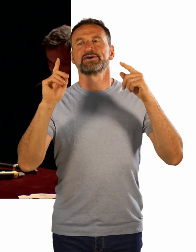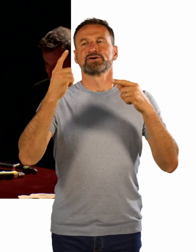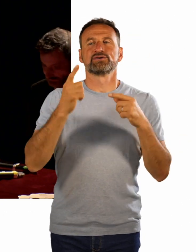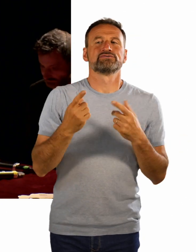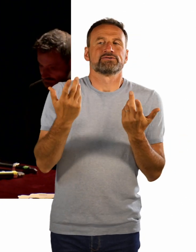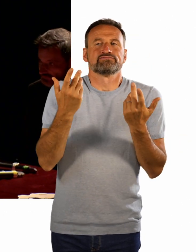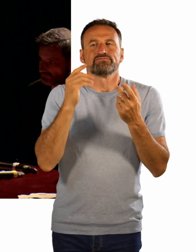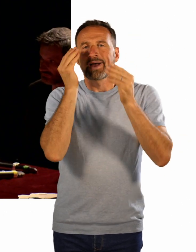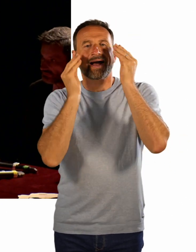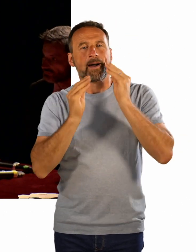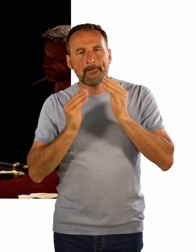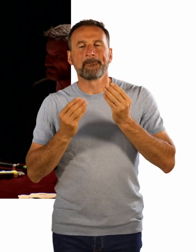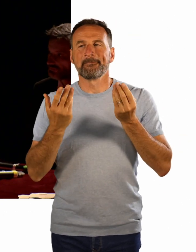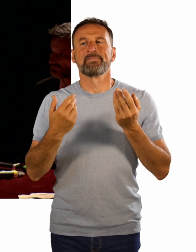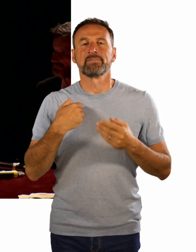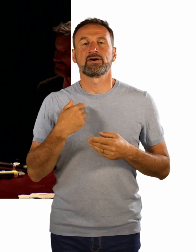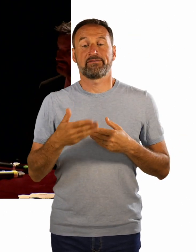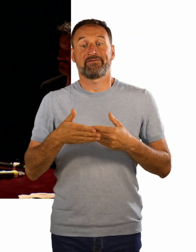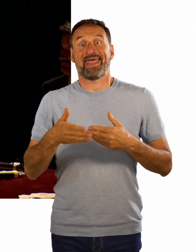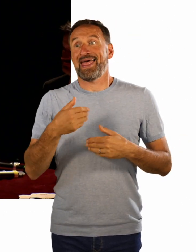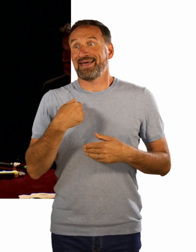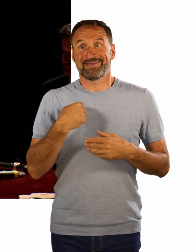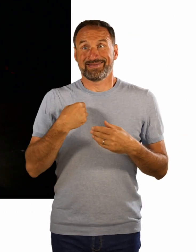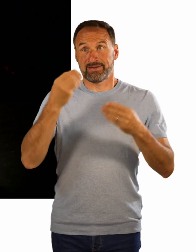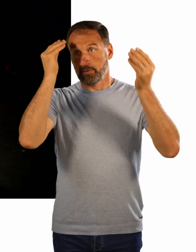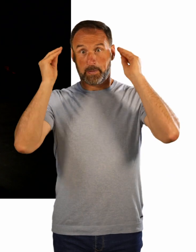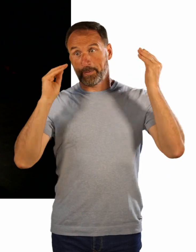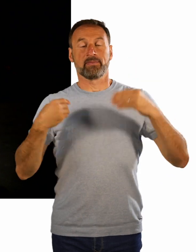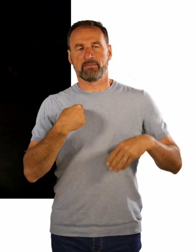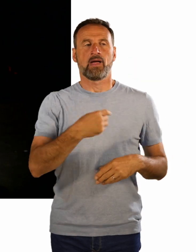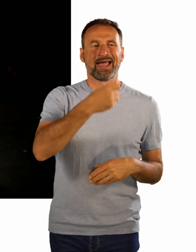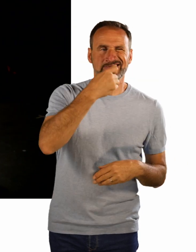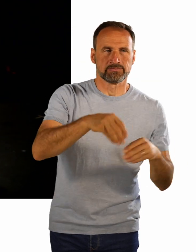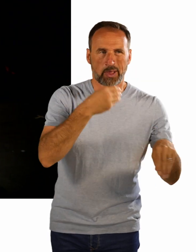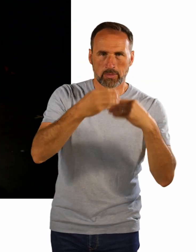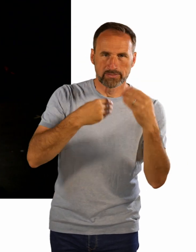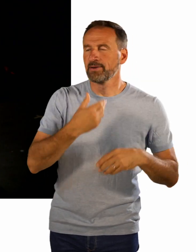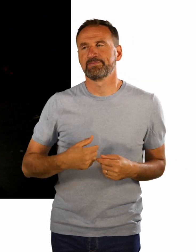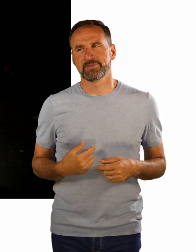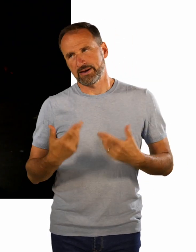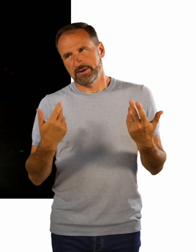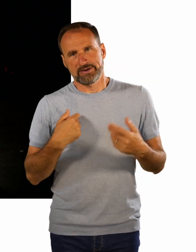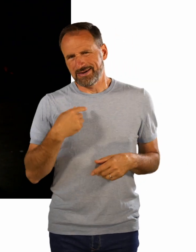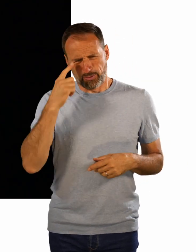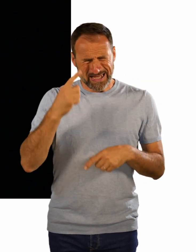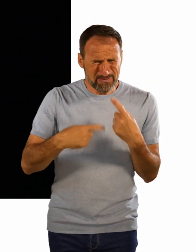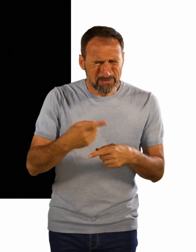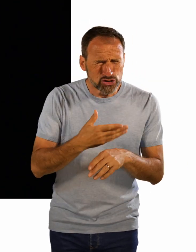Nun, ich denke nicht, dass ich immer zu spät bin, aber vermutlich ist das so, weil ich nicht so schnell sein kann, wie andere Leute es sind. Eines meiner Probleme ist,